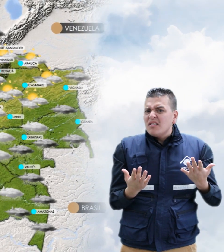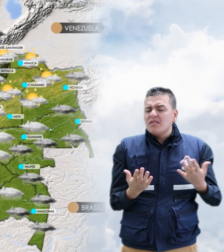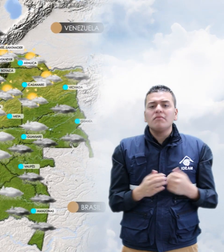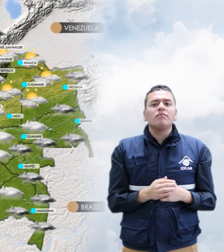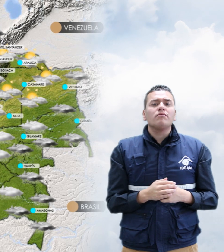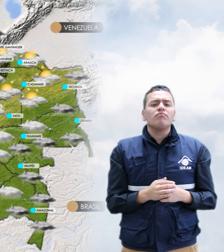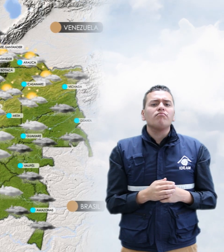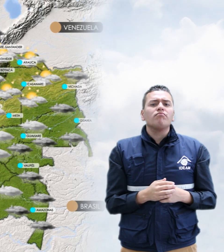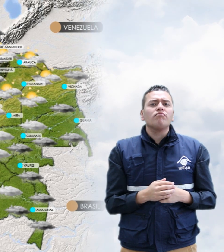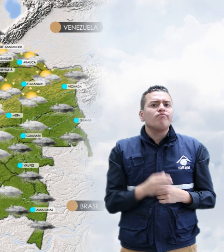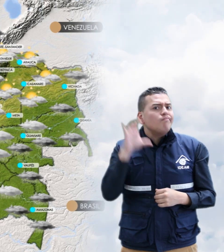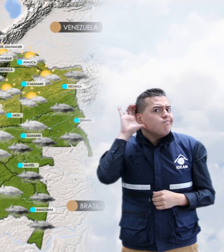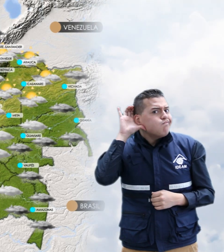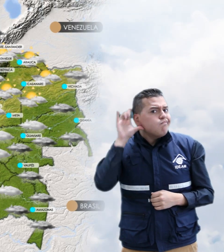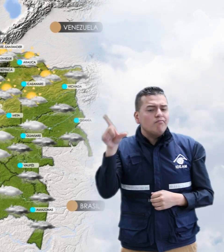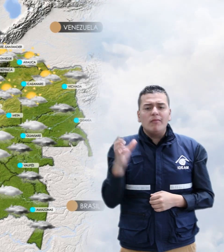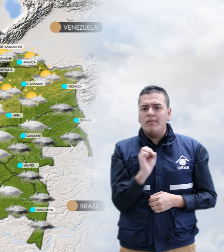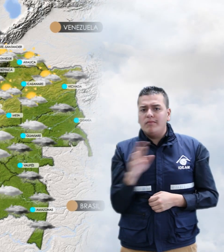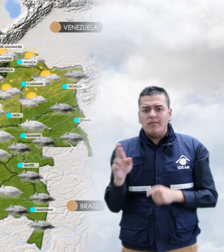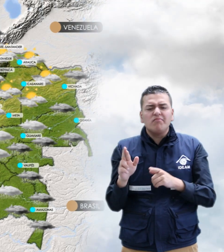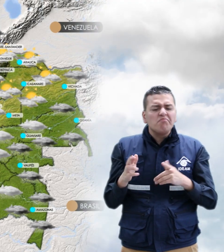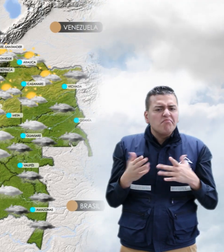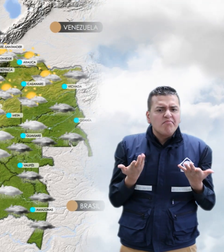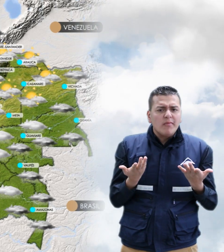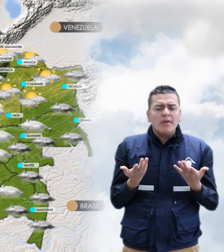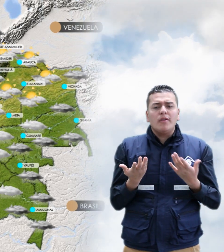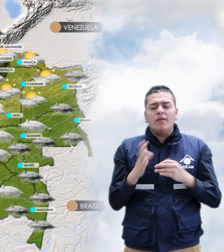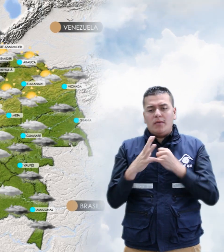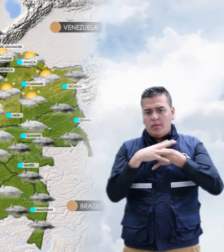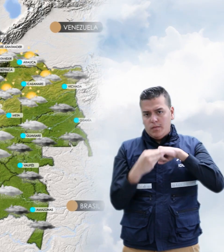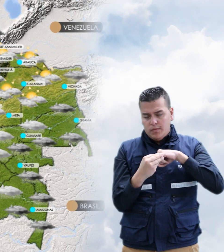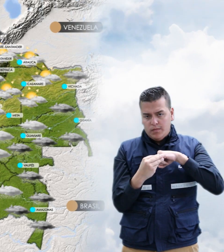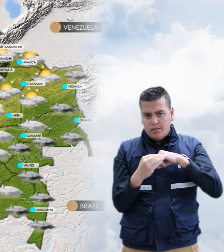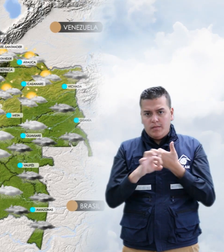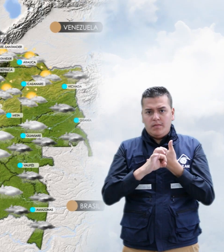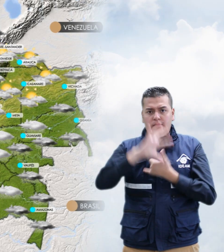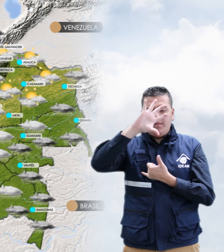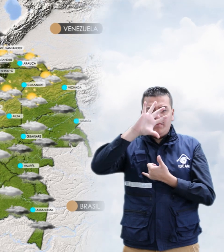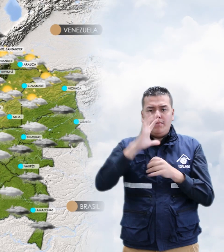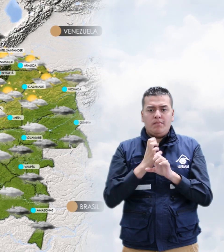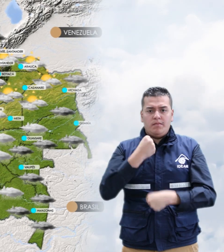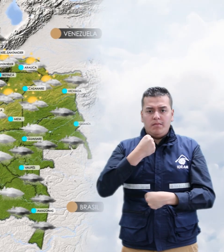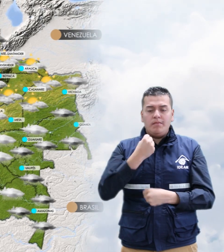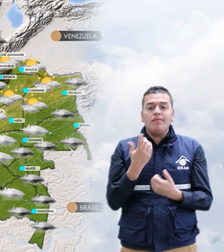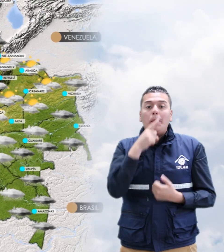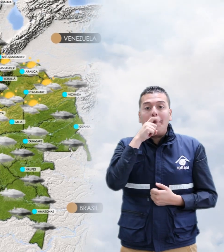presenta a esta hora al oriente de los departamentos de Guainía, Guaviare, Baupés y Amazonas. Condiciones